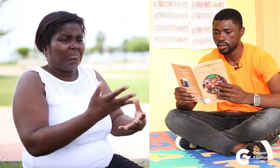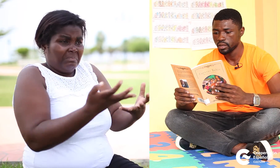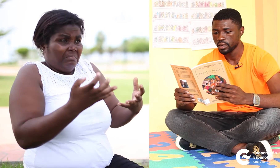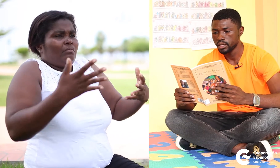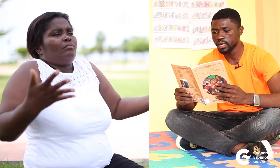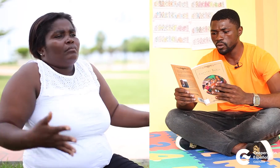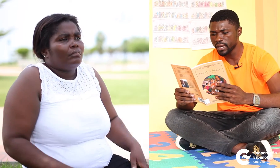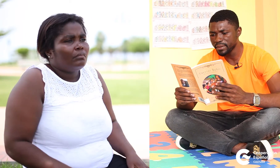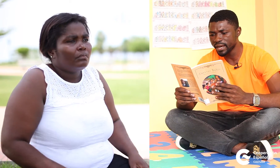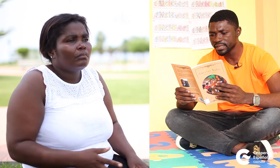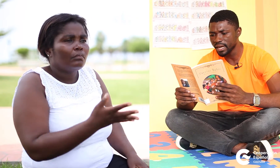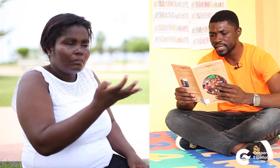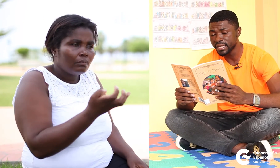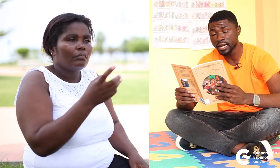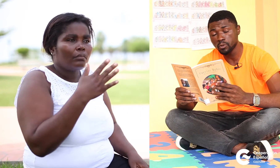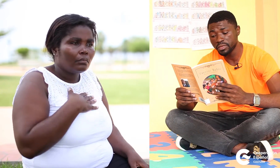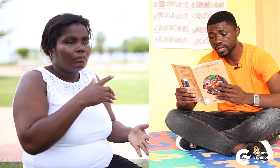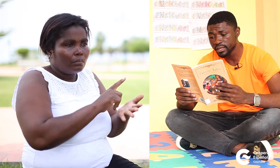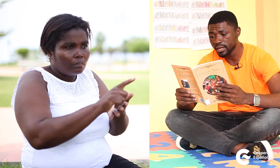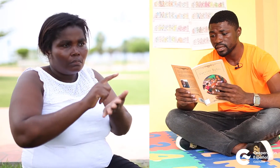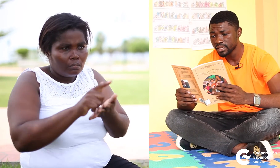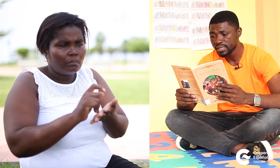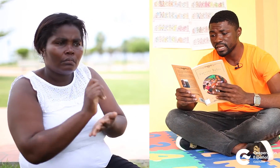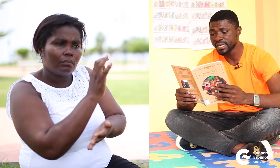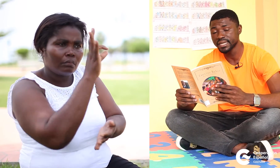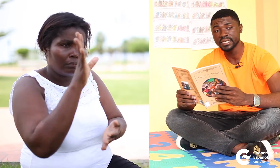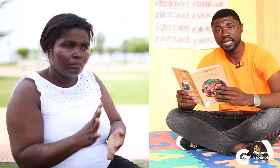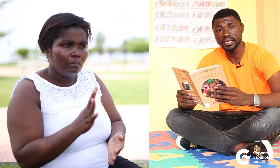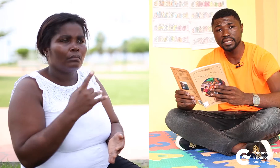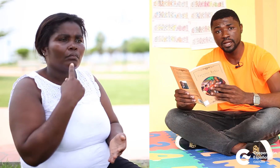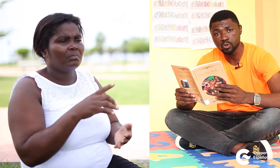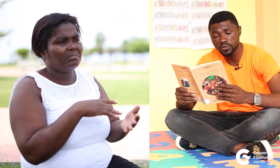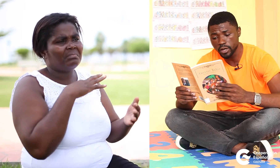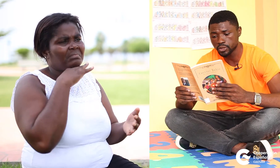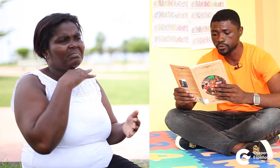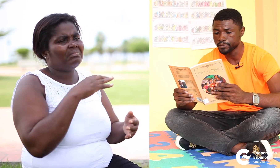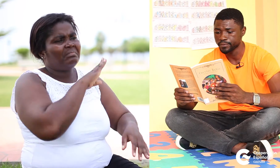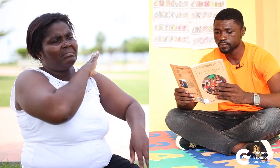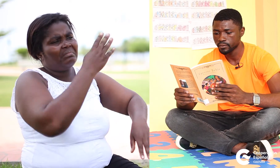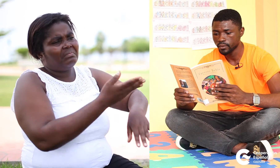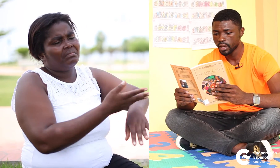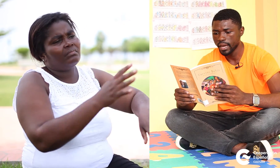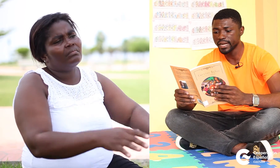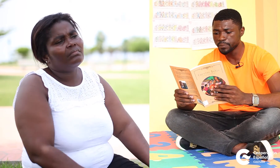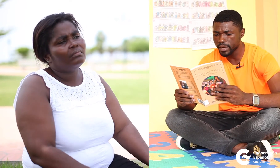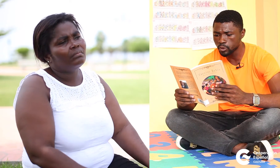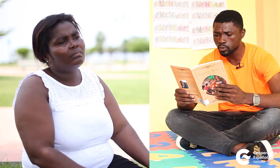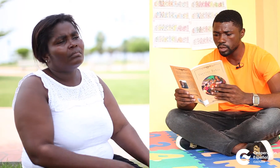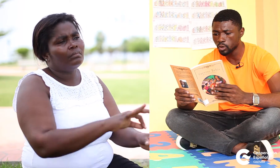Quiero que mi casa esté reluciente sin necesidad de tanto esfuerzo. El espíritu le